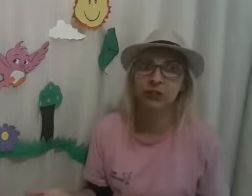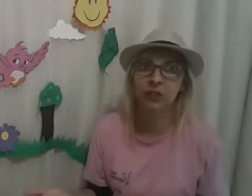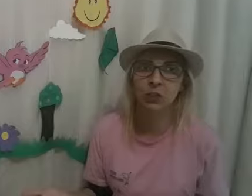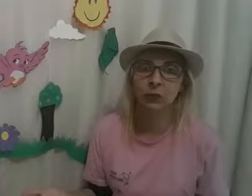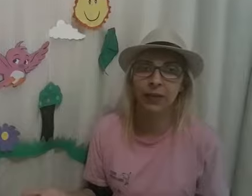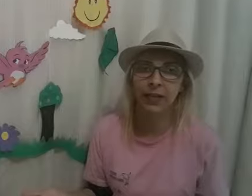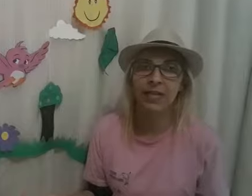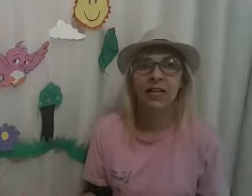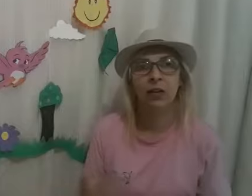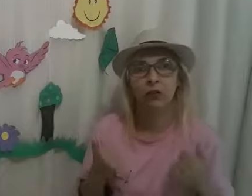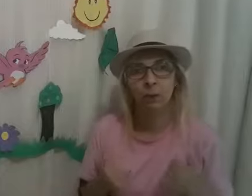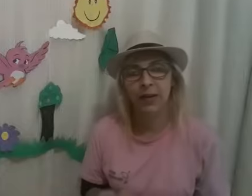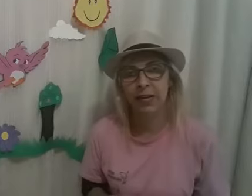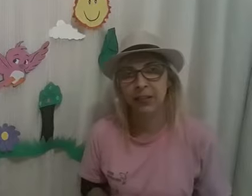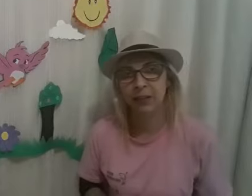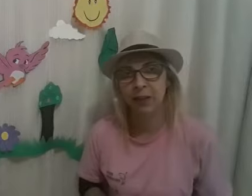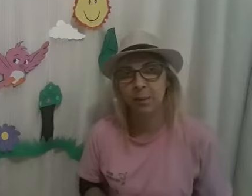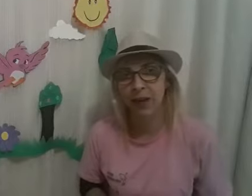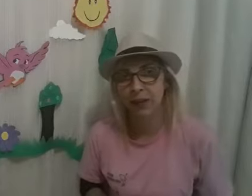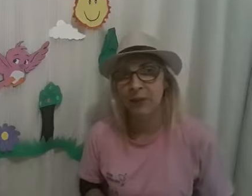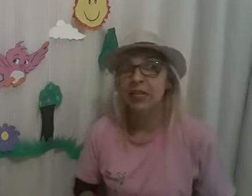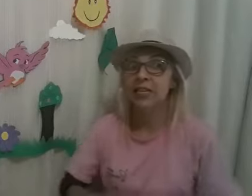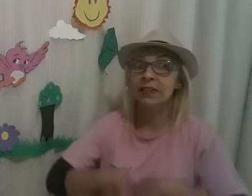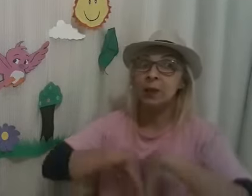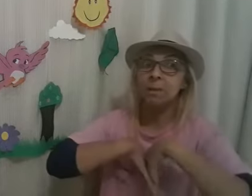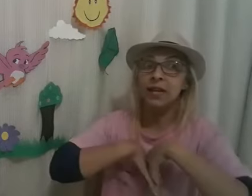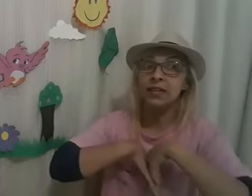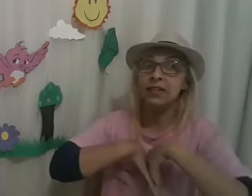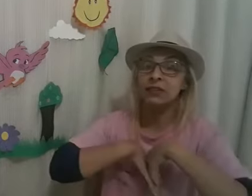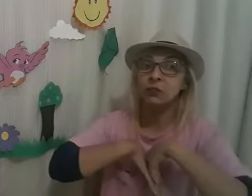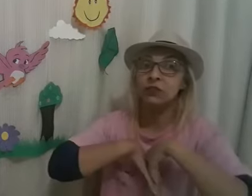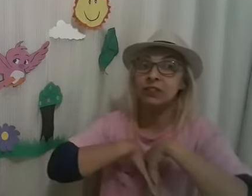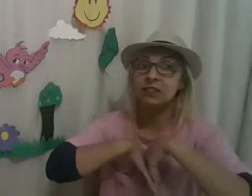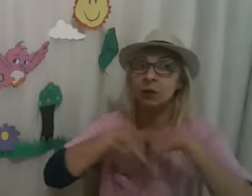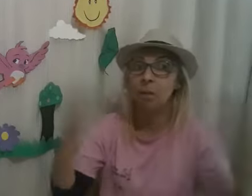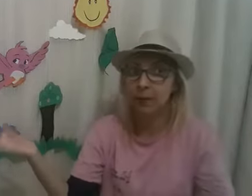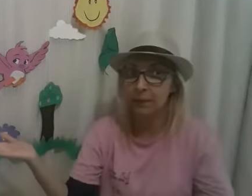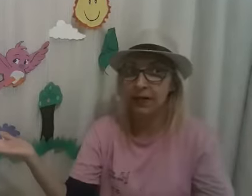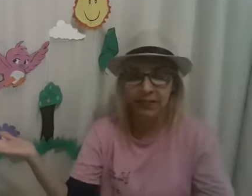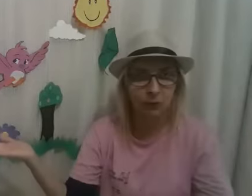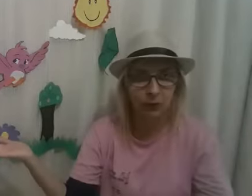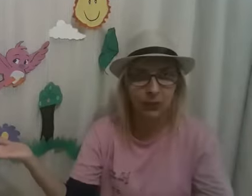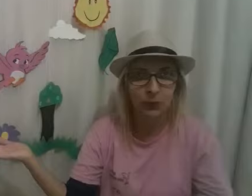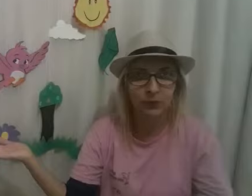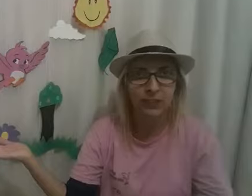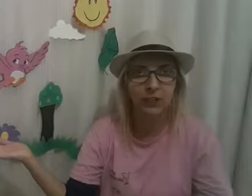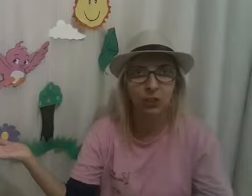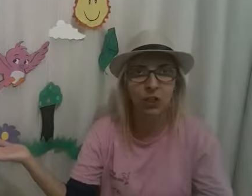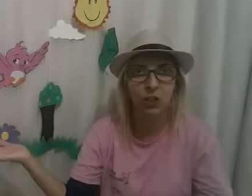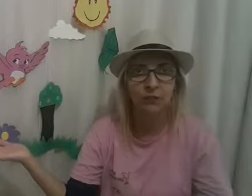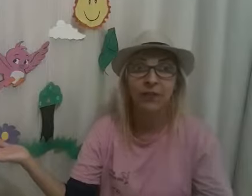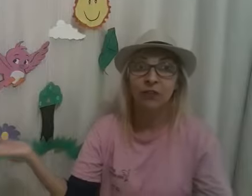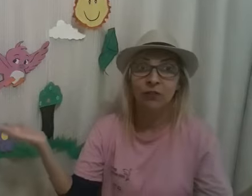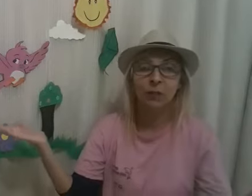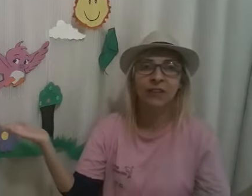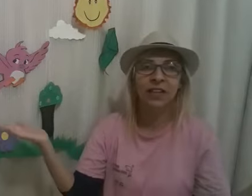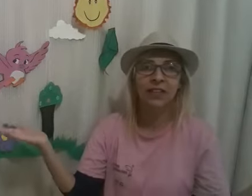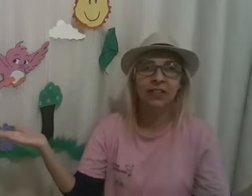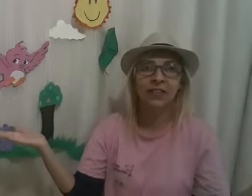estejam bem. Eu vou bem aqui também. E também, crianças, vocês estão preparados para mais uma vivência de hoje? Vamos lá, crianças!